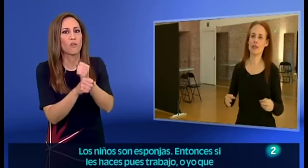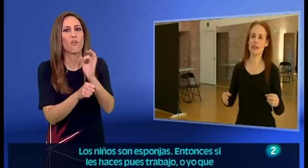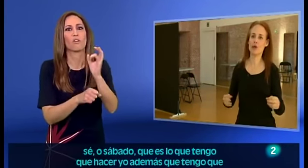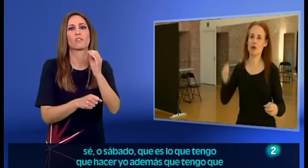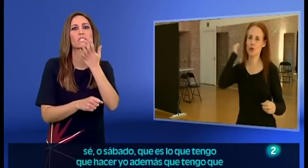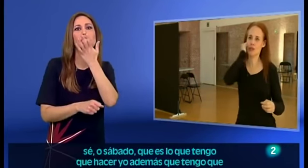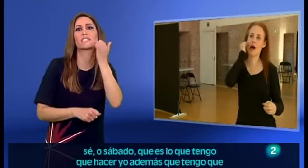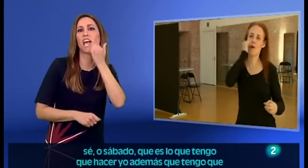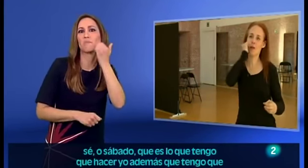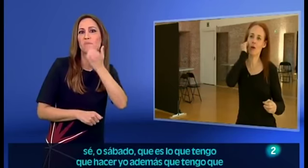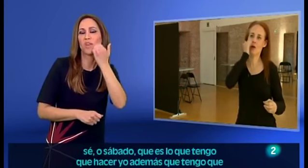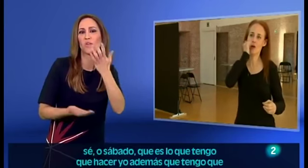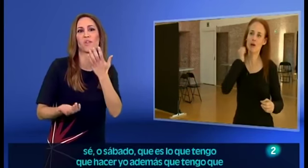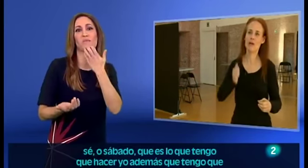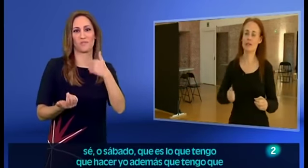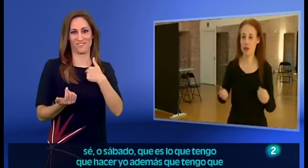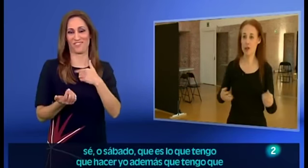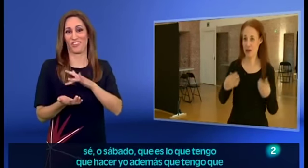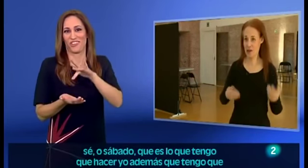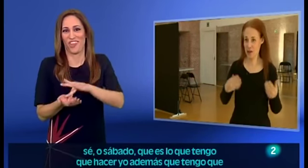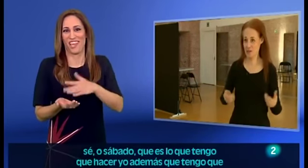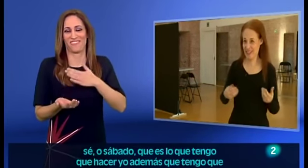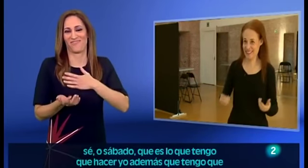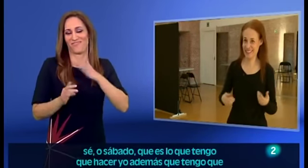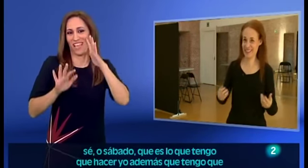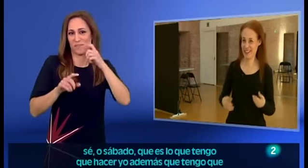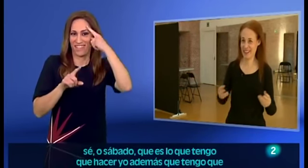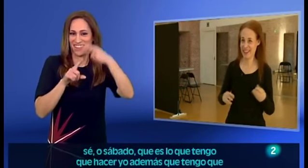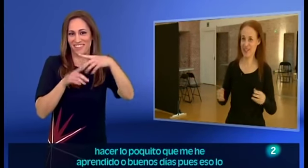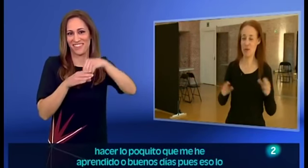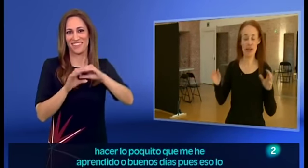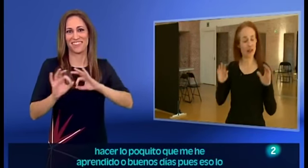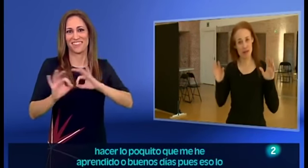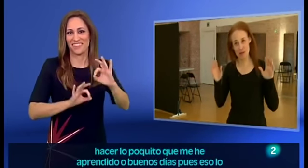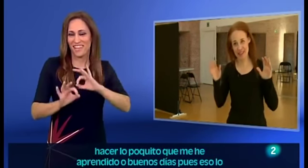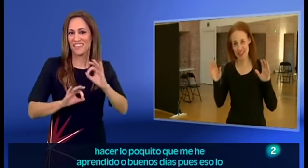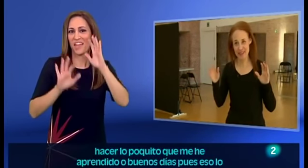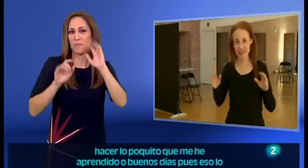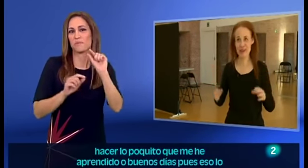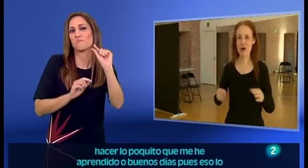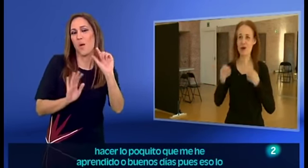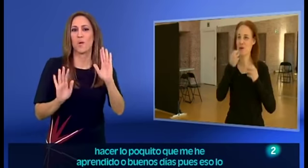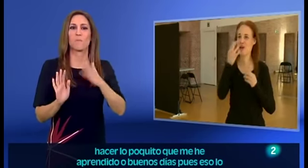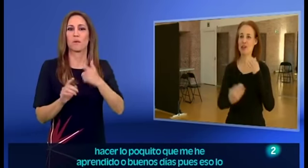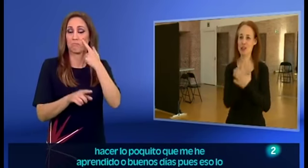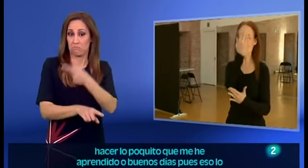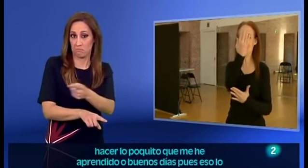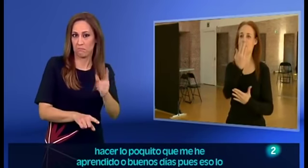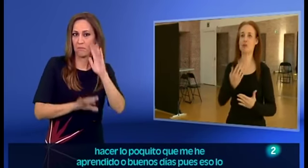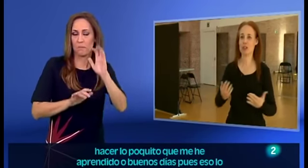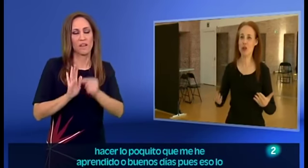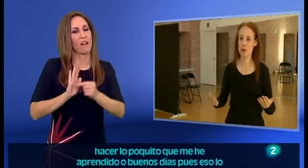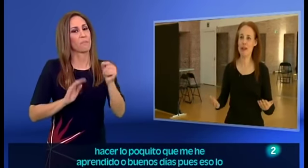yo qué sé, o sábado, que es lo que tengo que hacer yo además, que tengo que hacer lo poquito que me he aprendido, o buenos